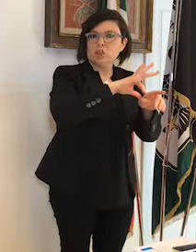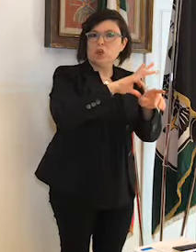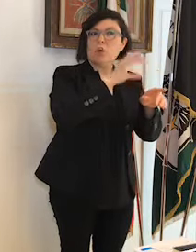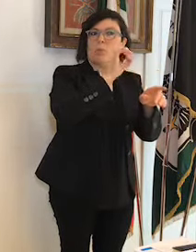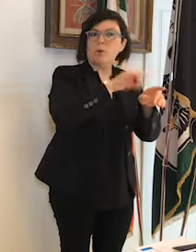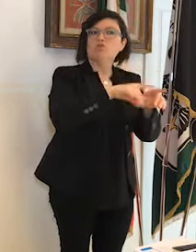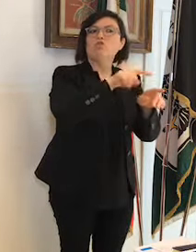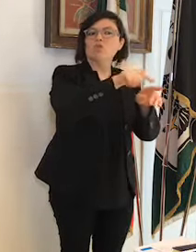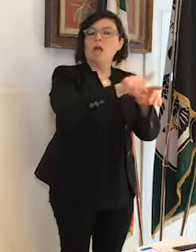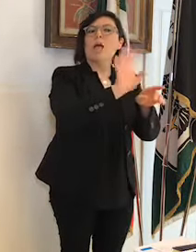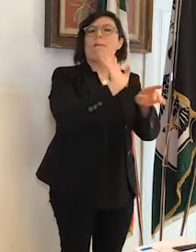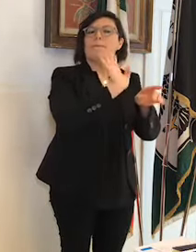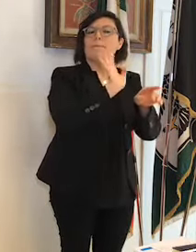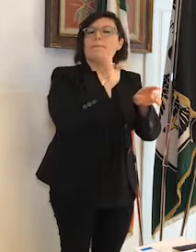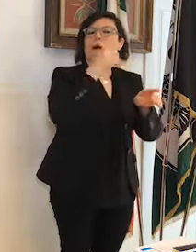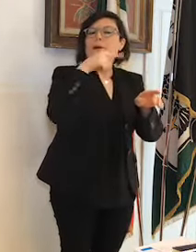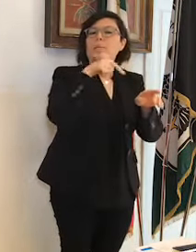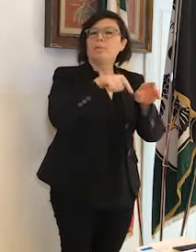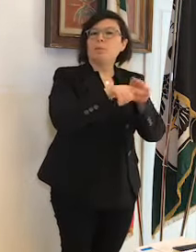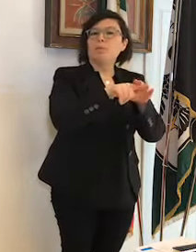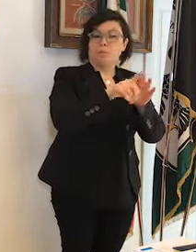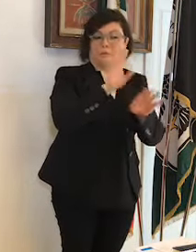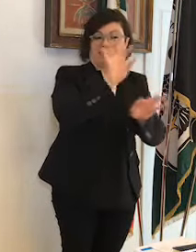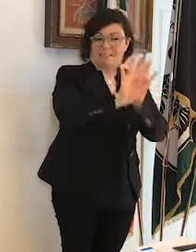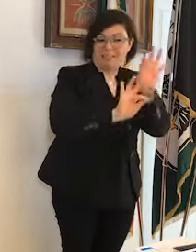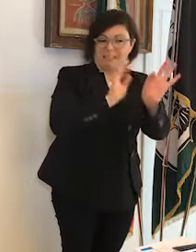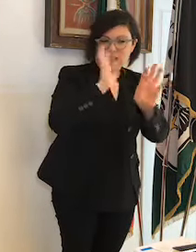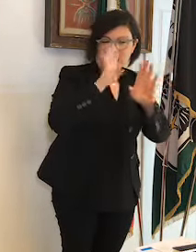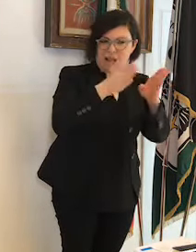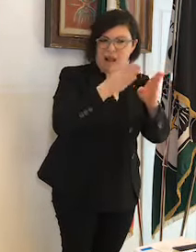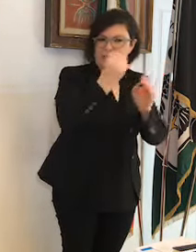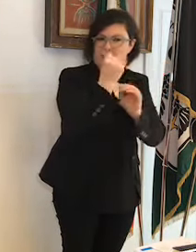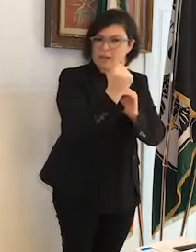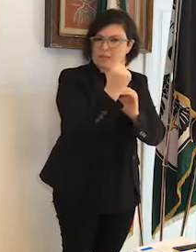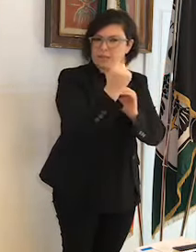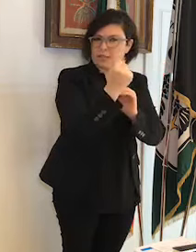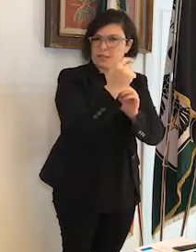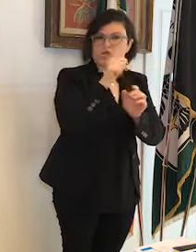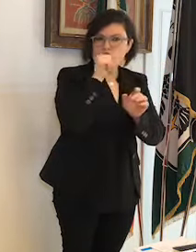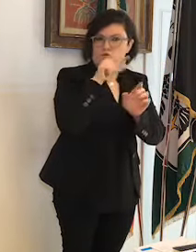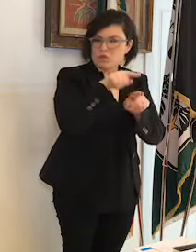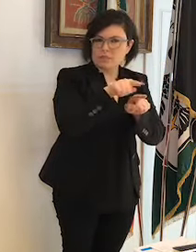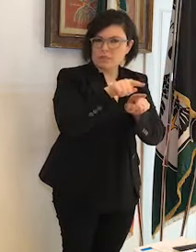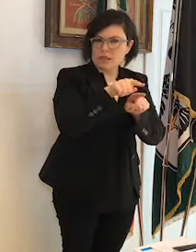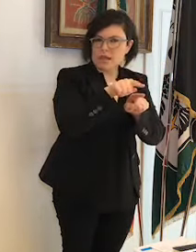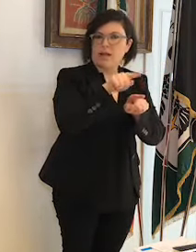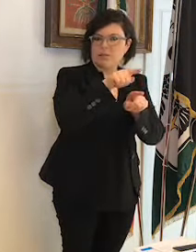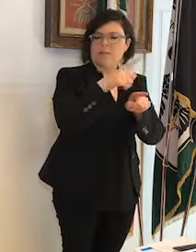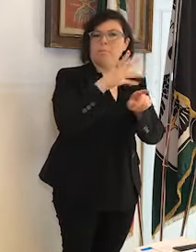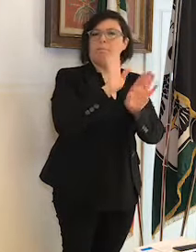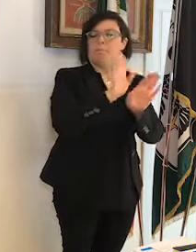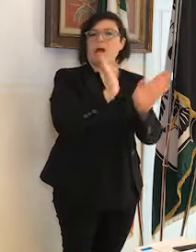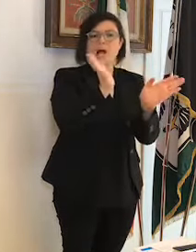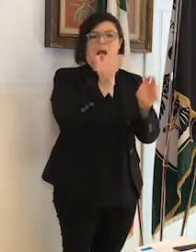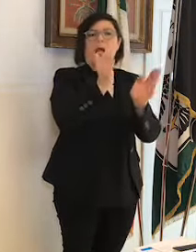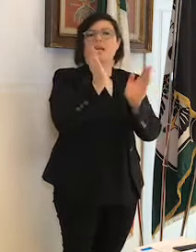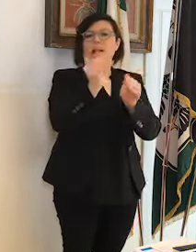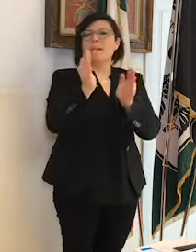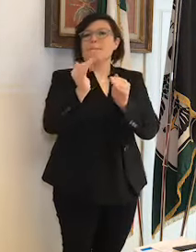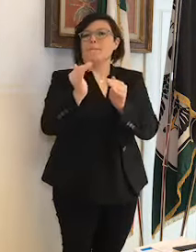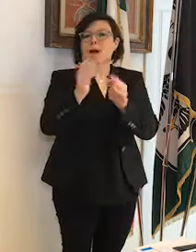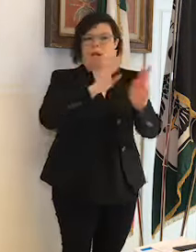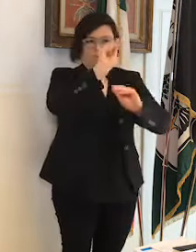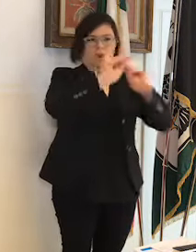terapia intensiva o subintensiva. La riorganizzazione riguarda moltissimi reparti dell'ospedale, alcuni